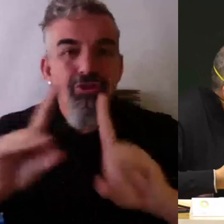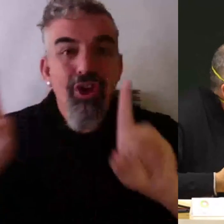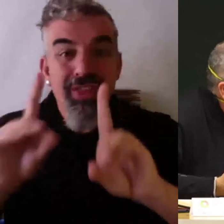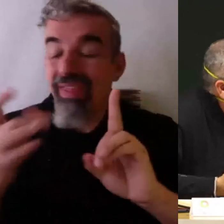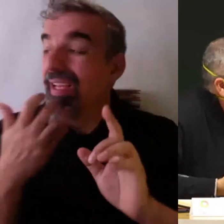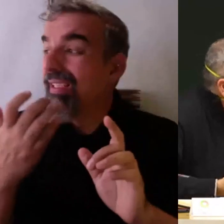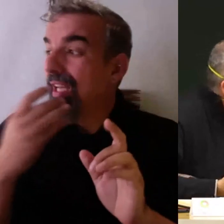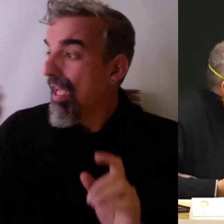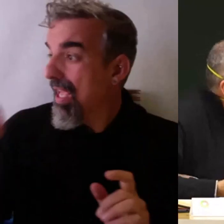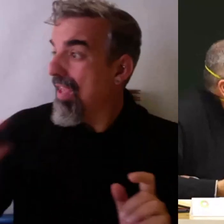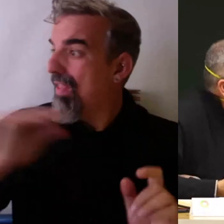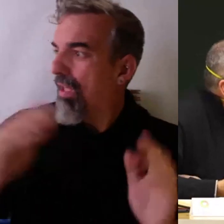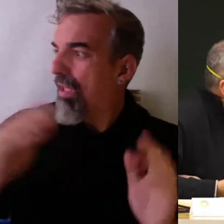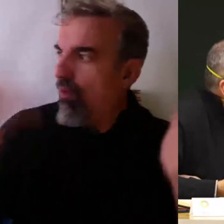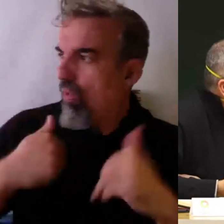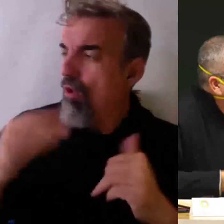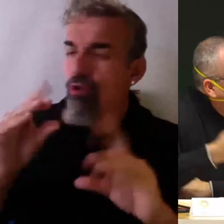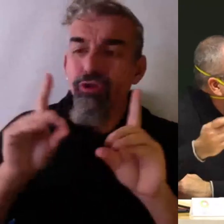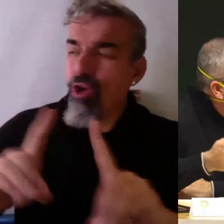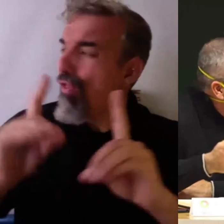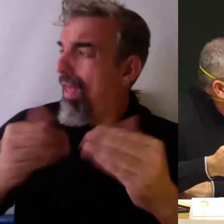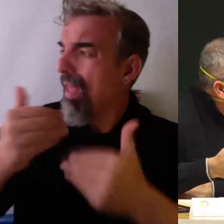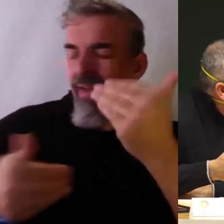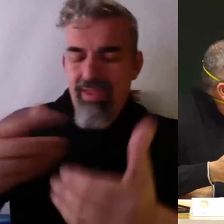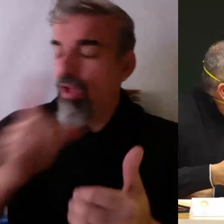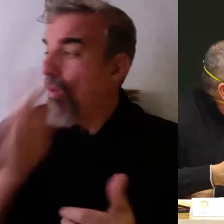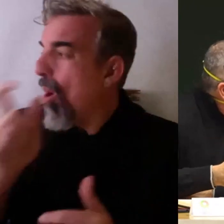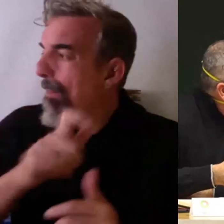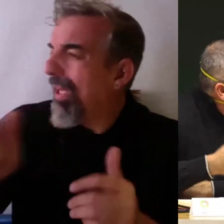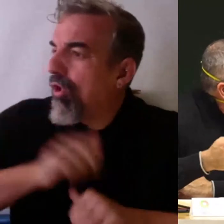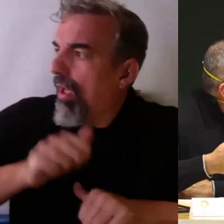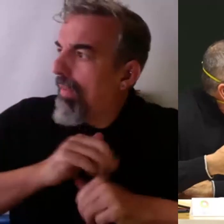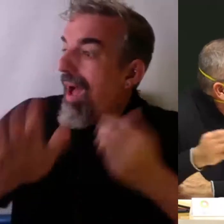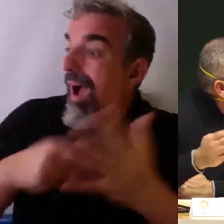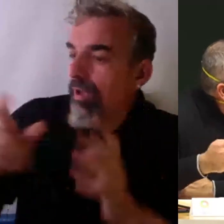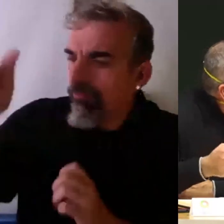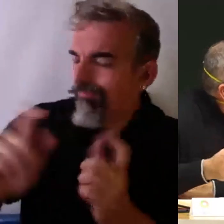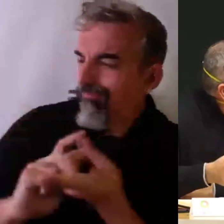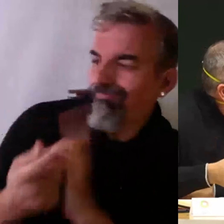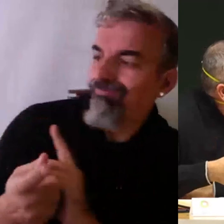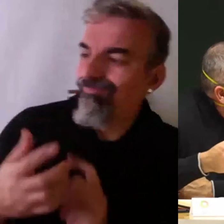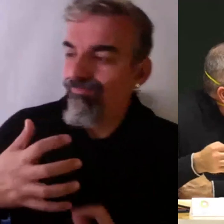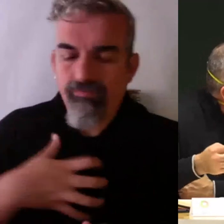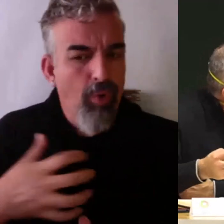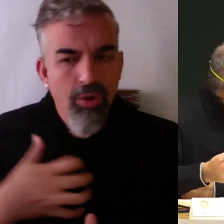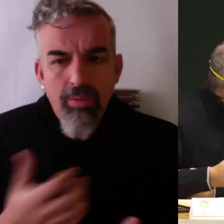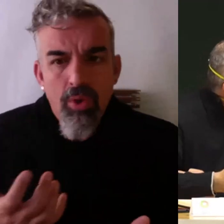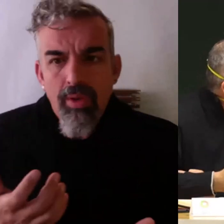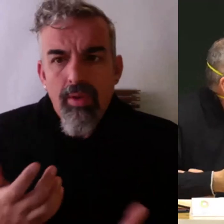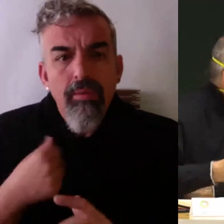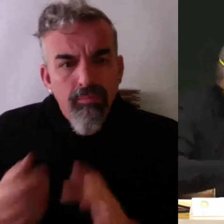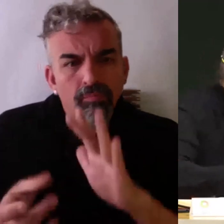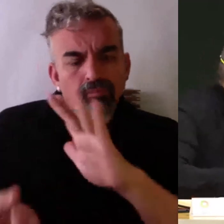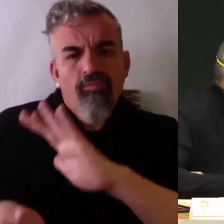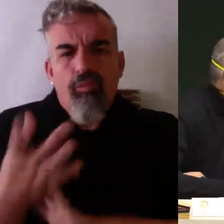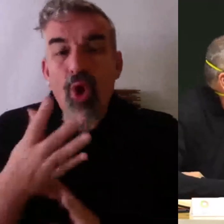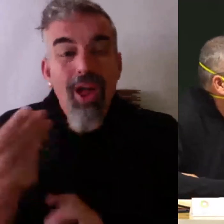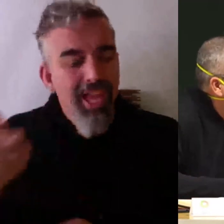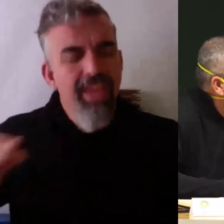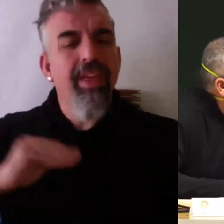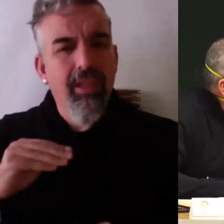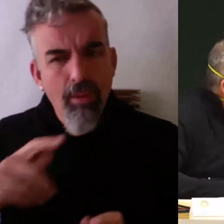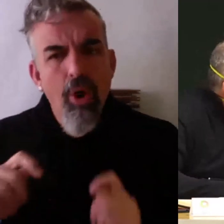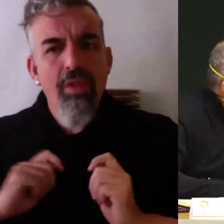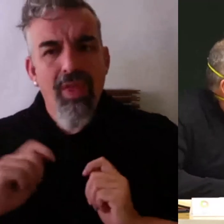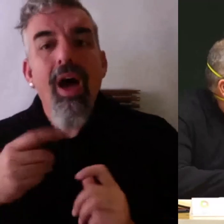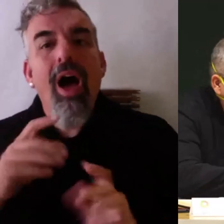porque no podemos esperar que la gente cambie y que todo el mundo deje de seguir esos incentivos que no se ponen para